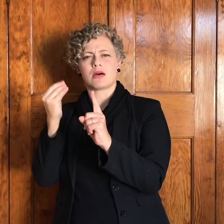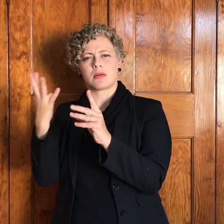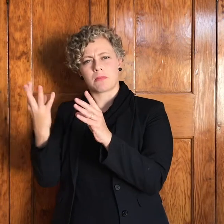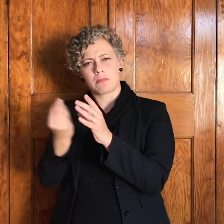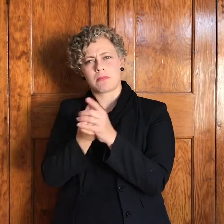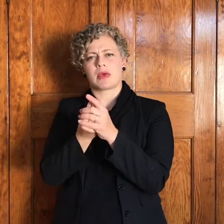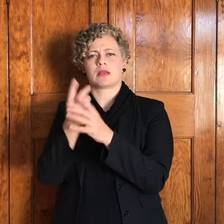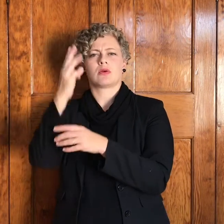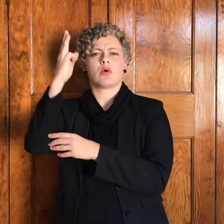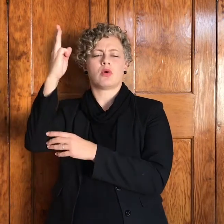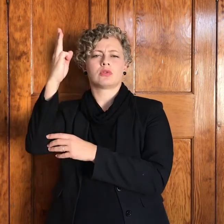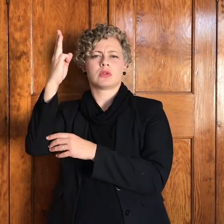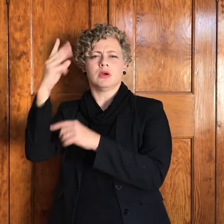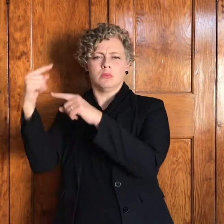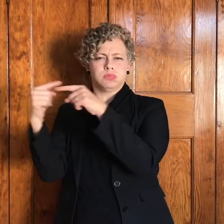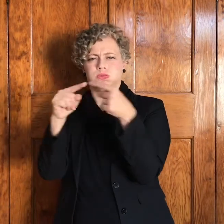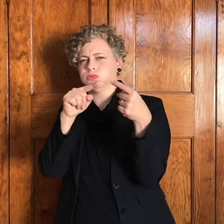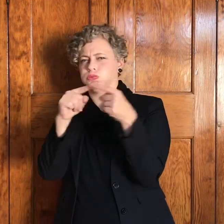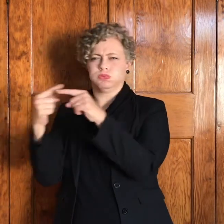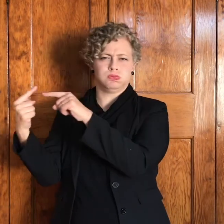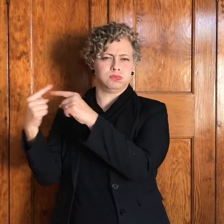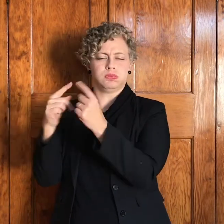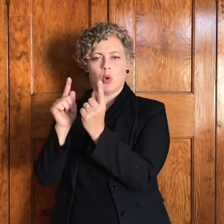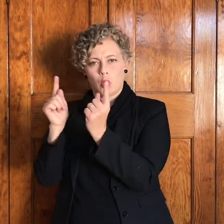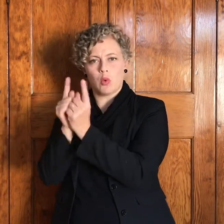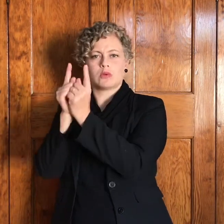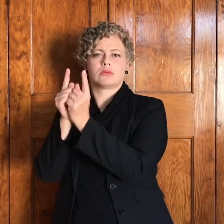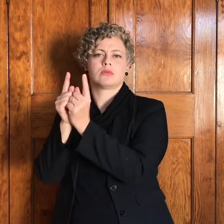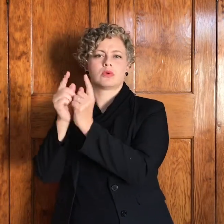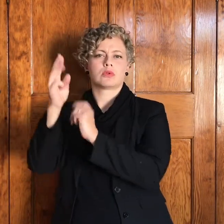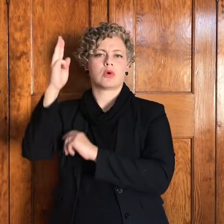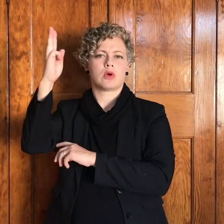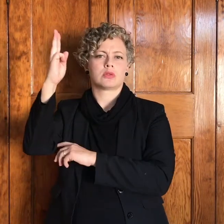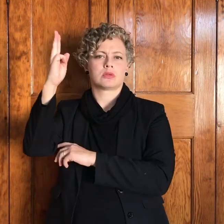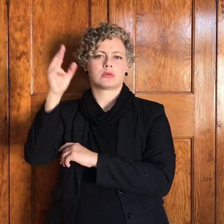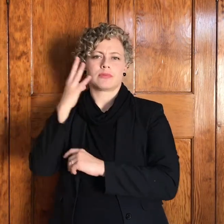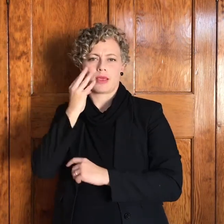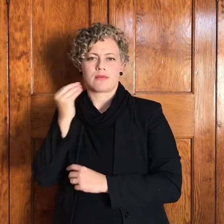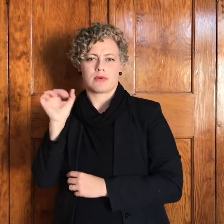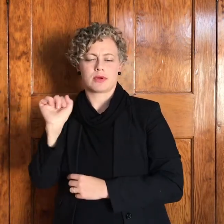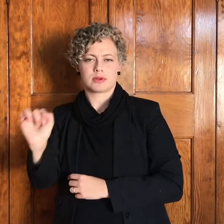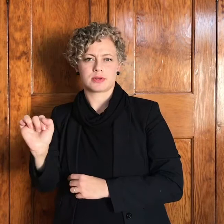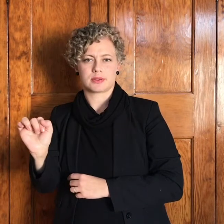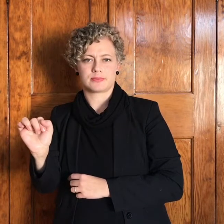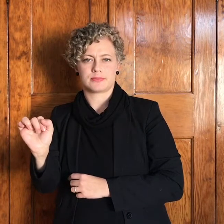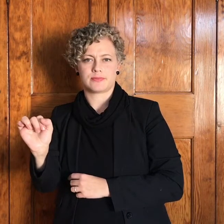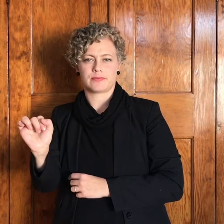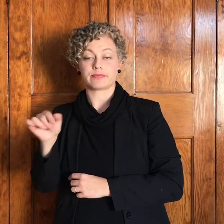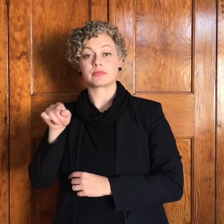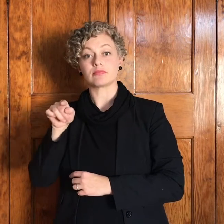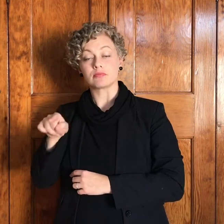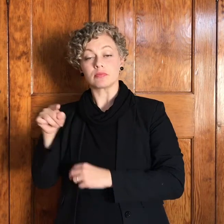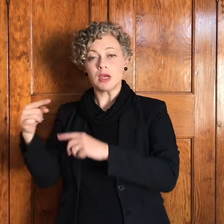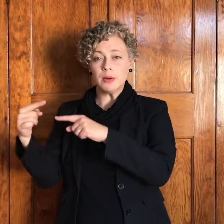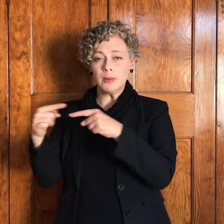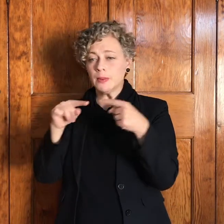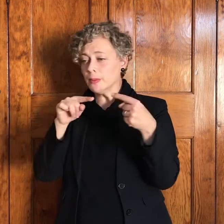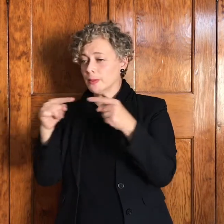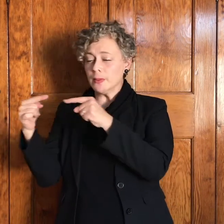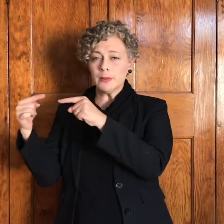ek het met God een ontmoeting gehad en in hierdie geveg is daar een baie belangrike vraag